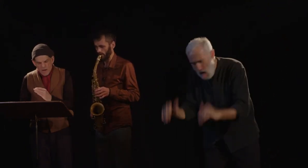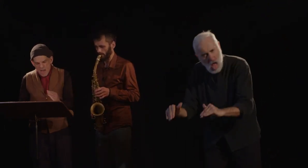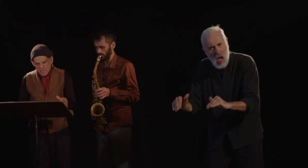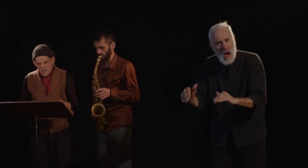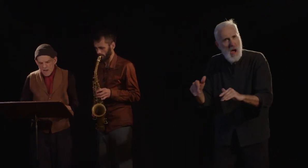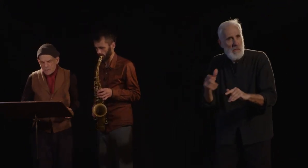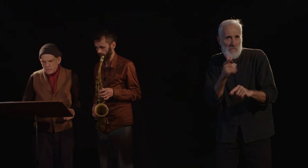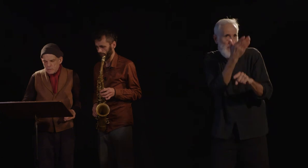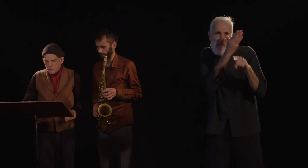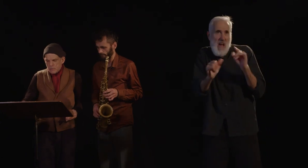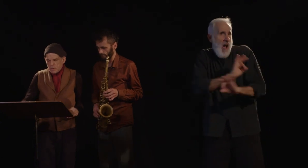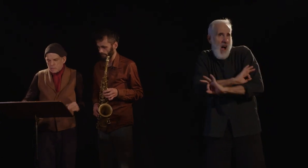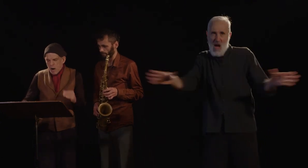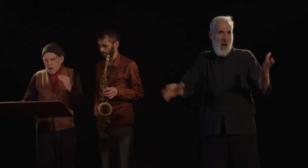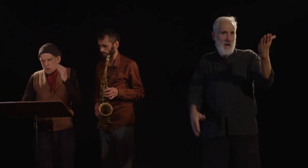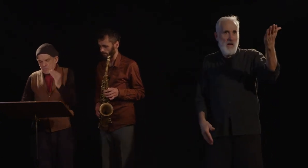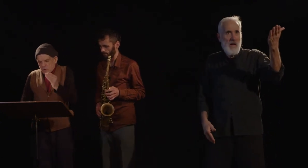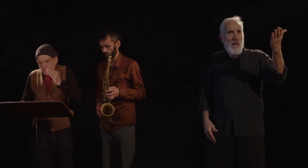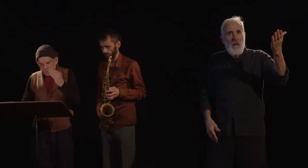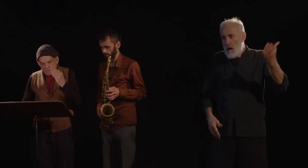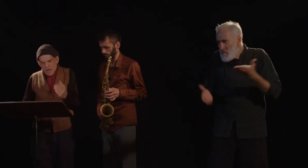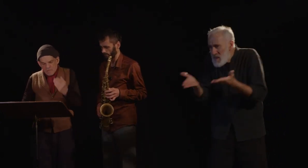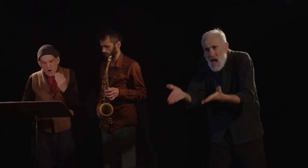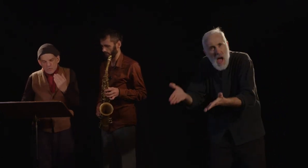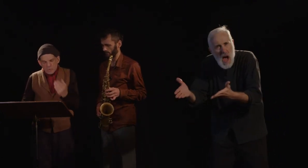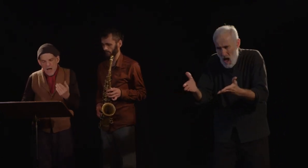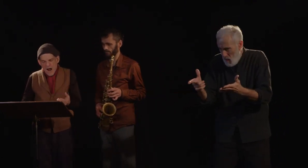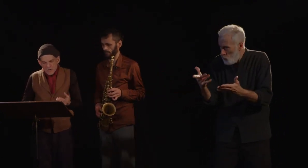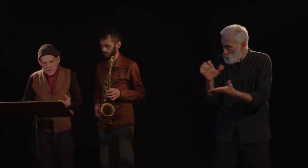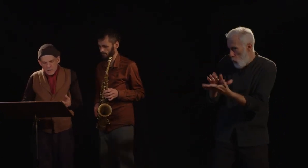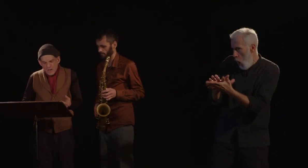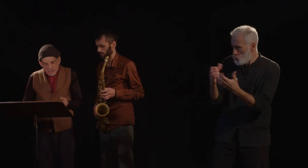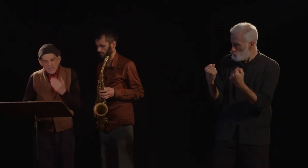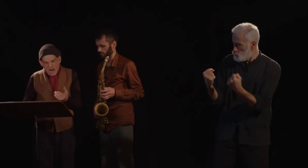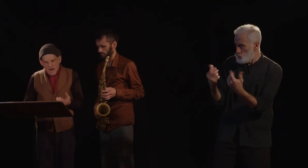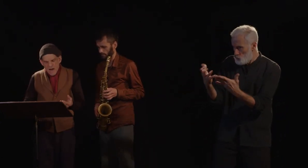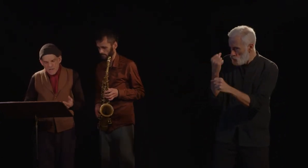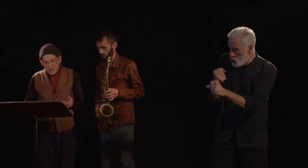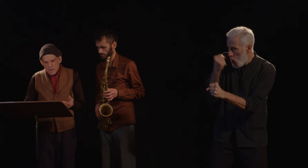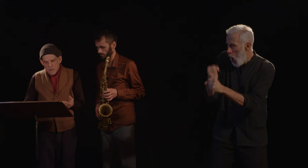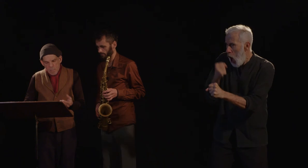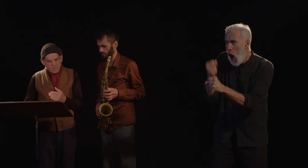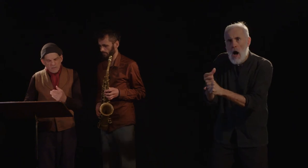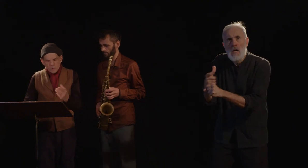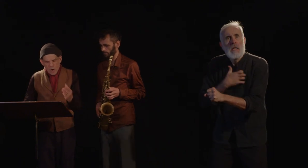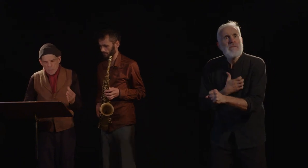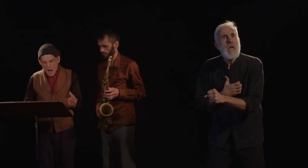'avez rien fait. Tant que ceux qui sont dans la force de l'âge et qui travaillent peuvent être sans pain.